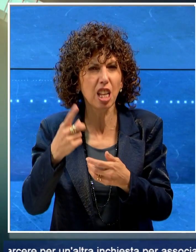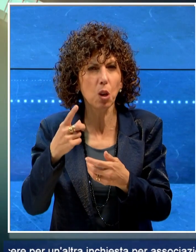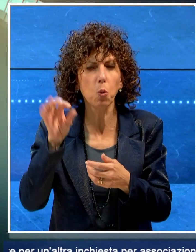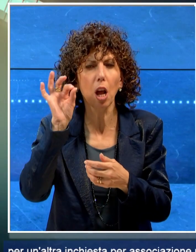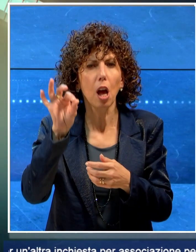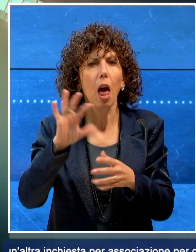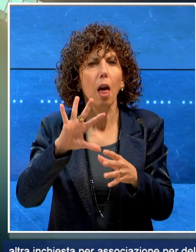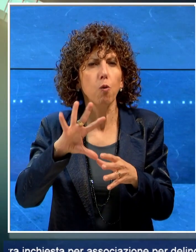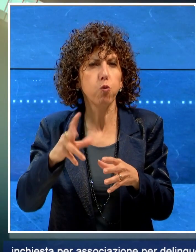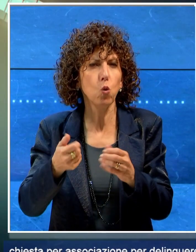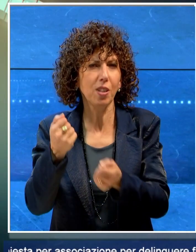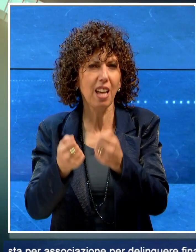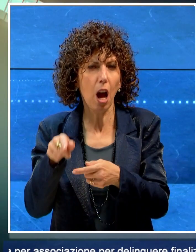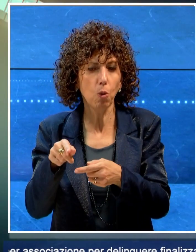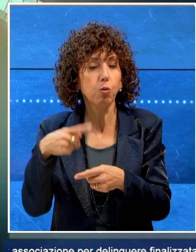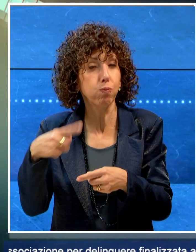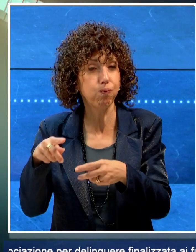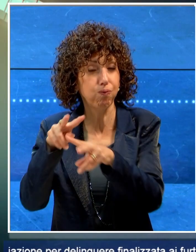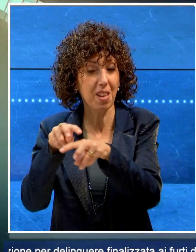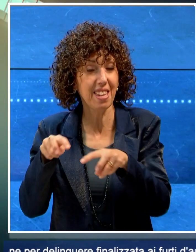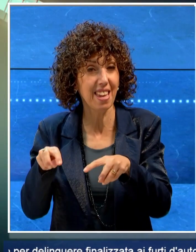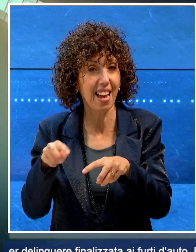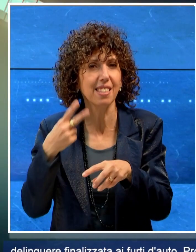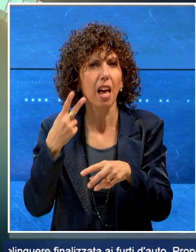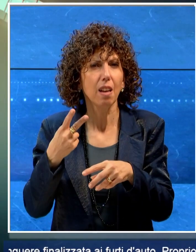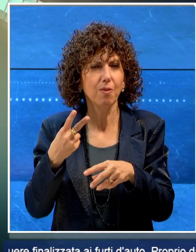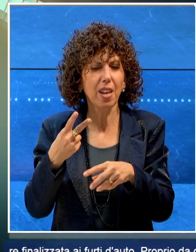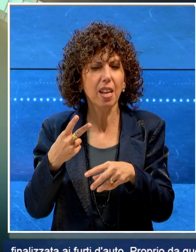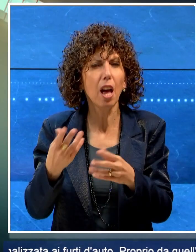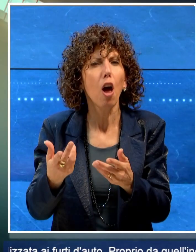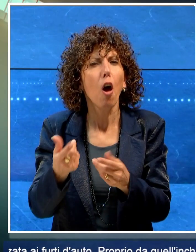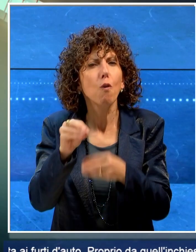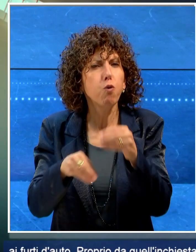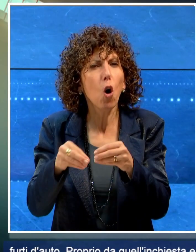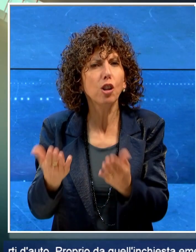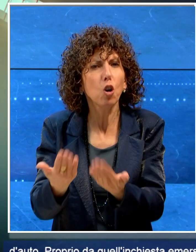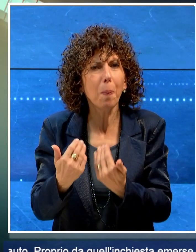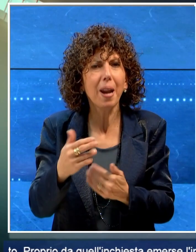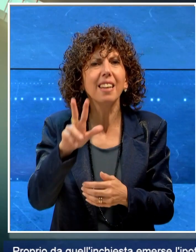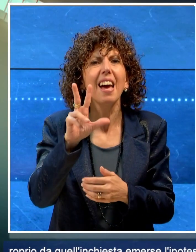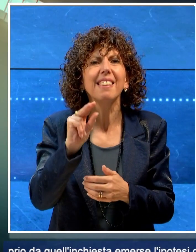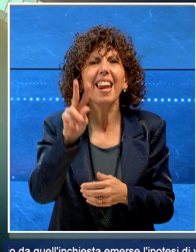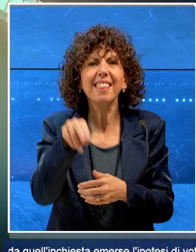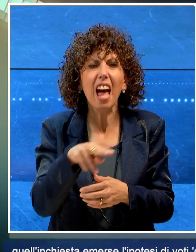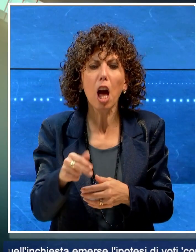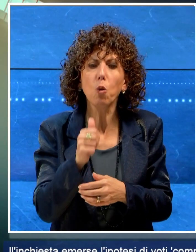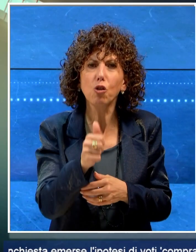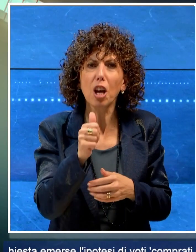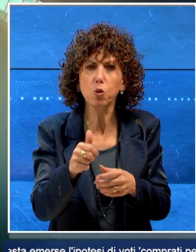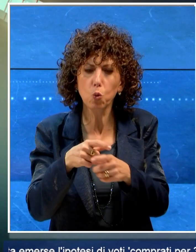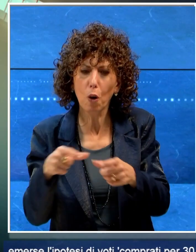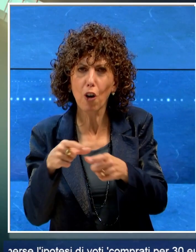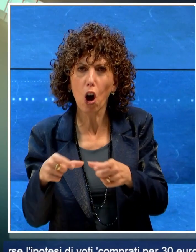furti d'auto. Proprio da quell'inchiesta emerse l'ipotesi di voti comprati per 30 euro ciascuno durante le